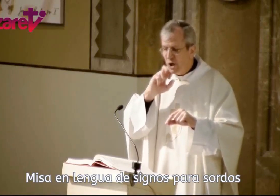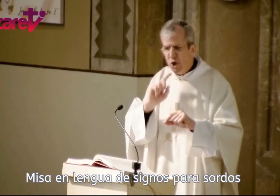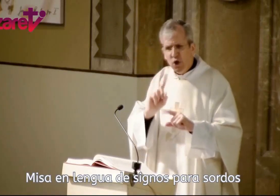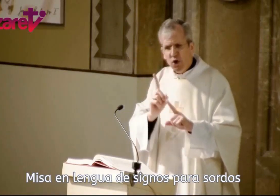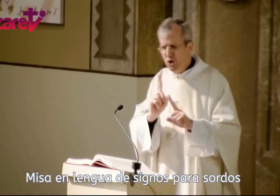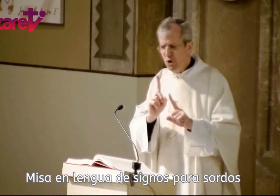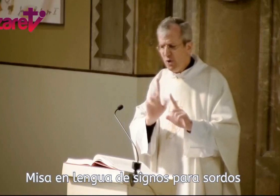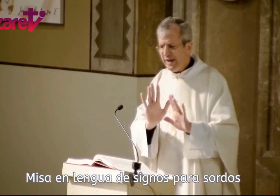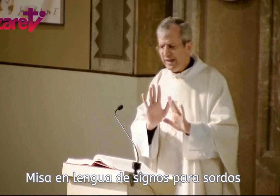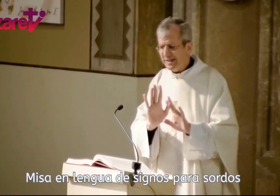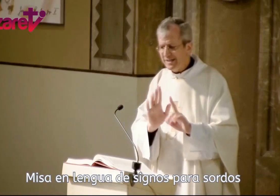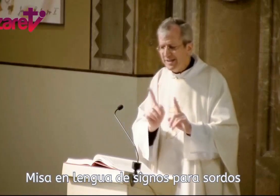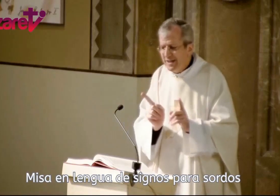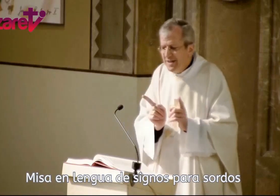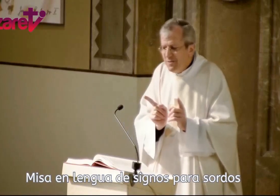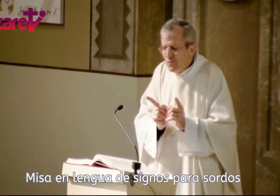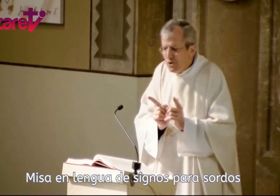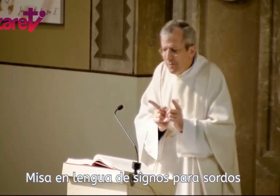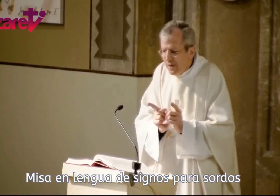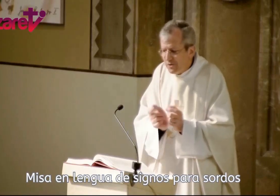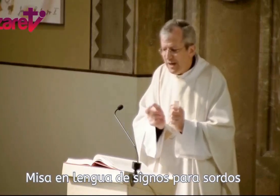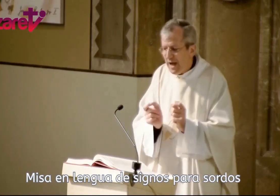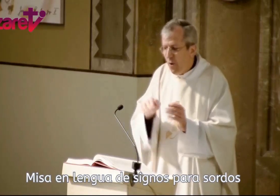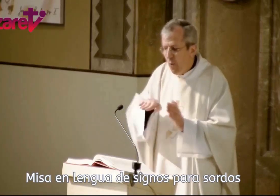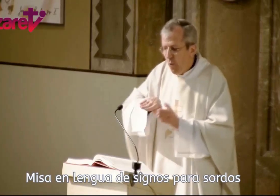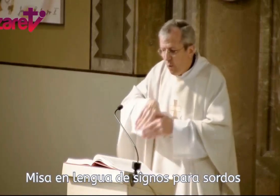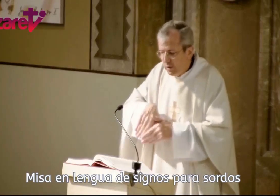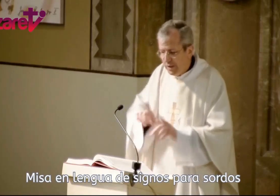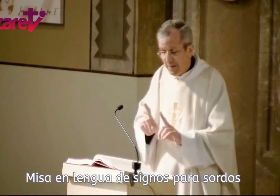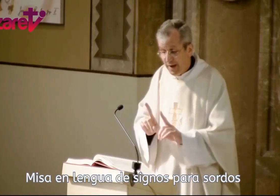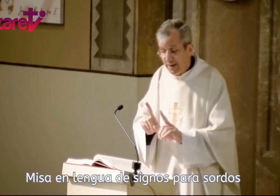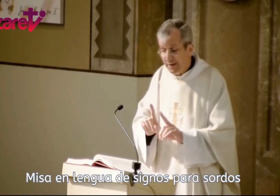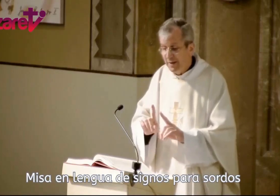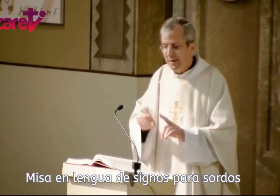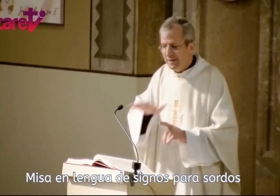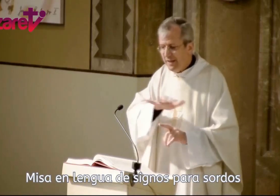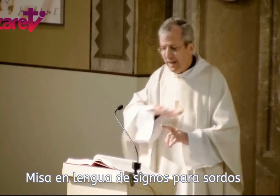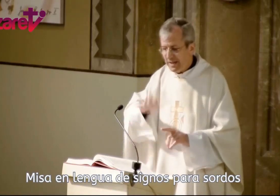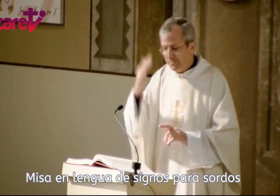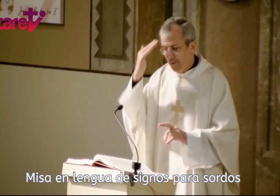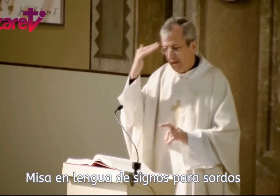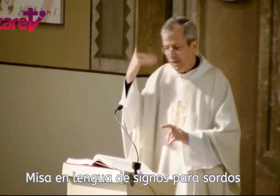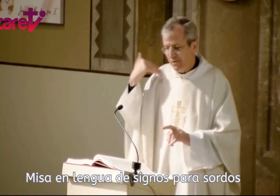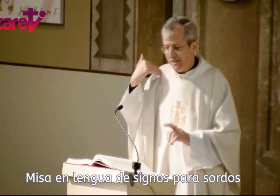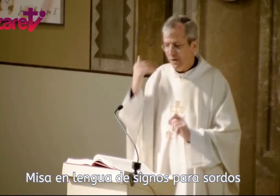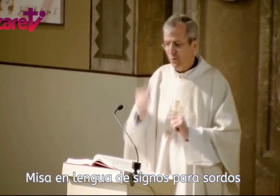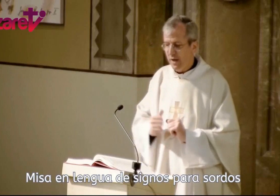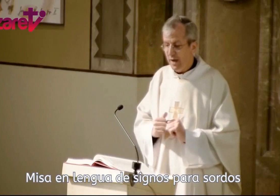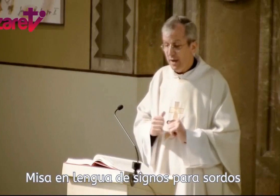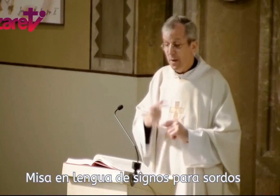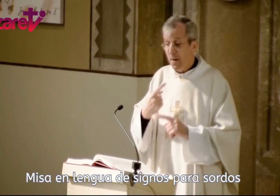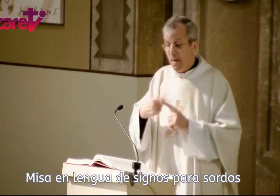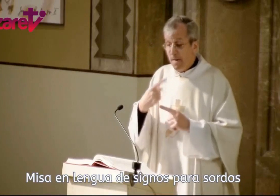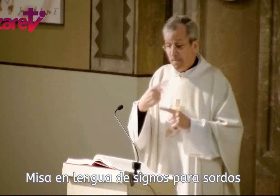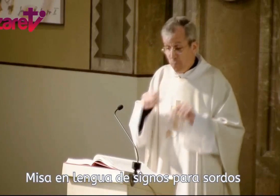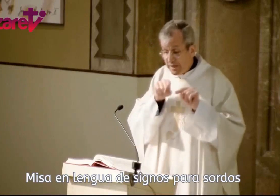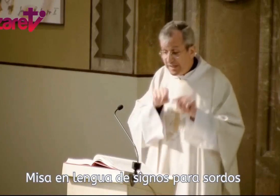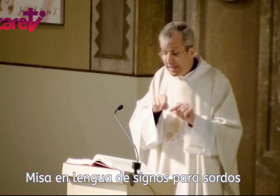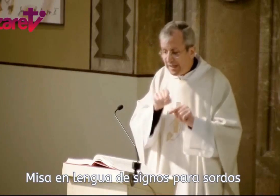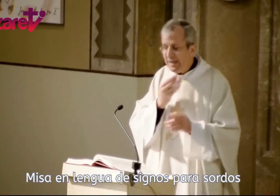no eres ni mucho menos la última de las poblaciones de Judá, pues de ti